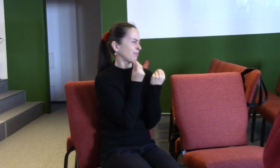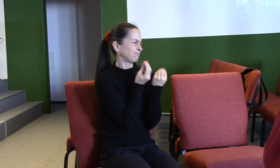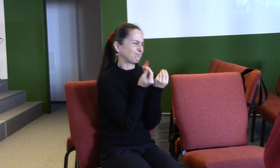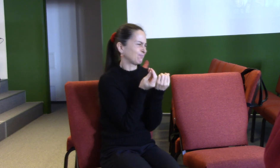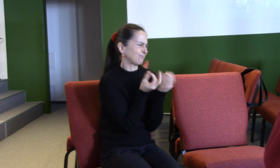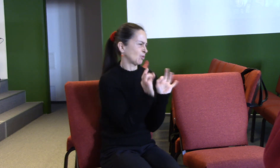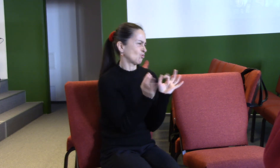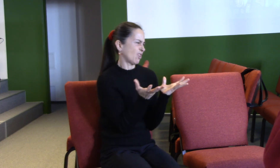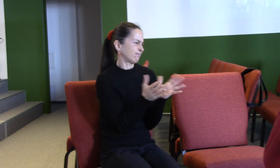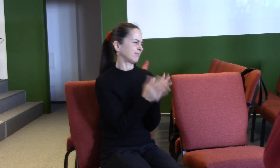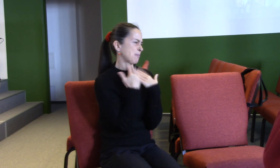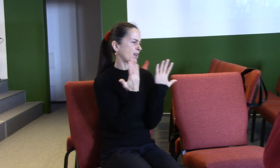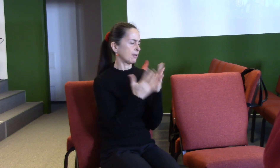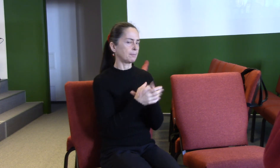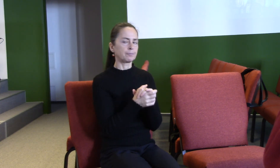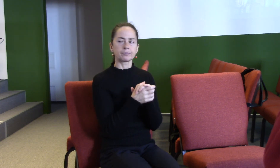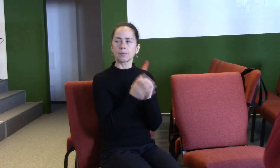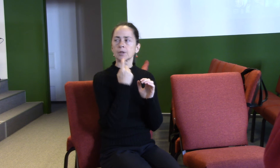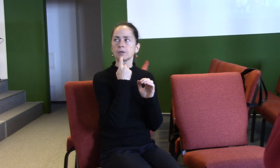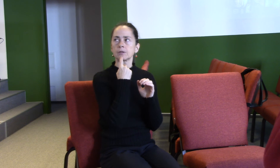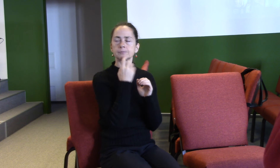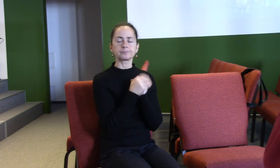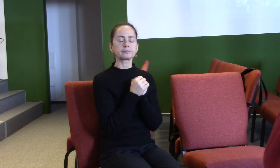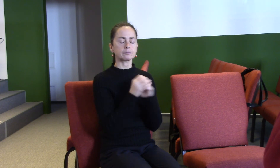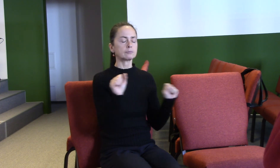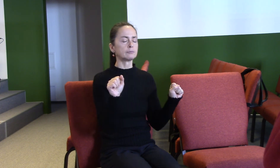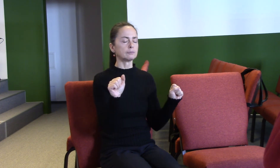tady bych ještě znovu zopakoval ten verš.